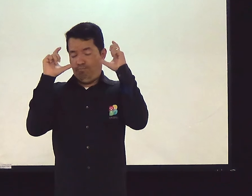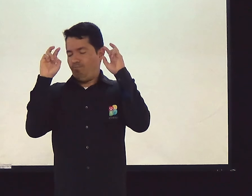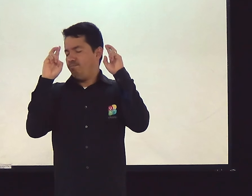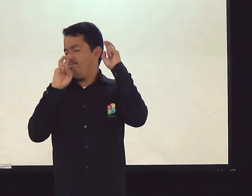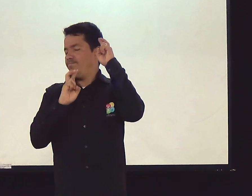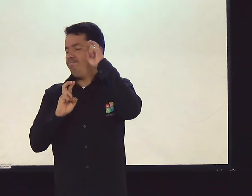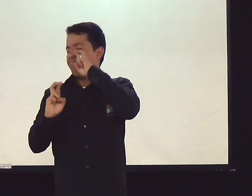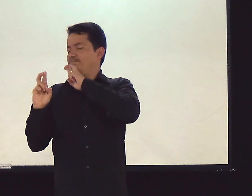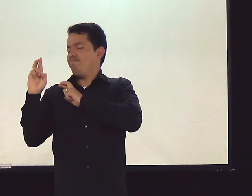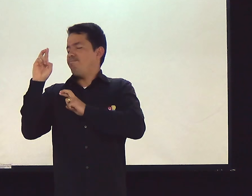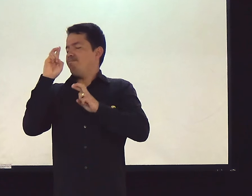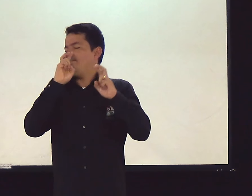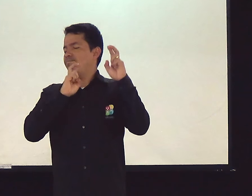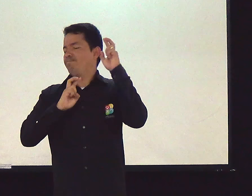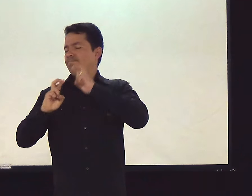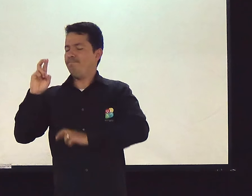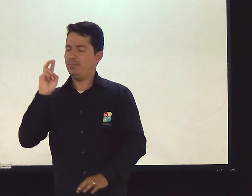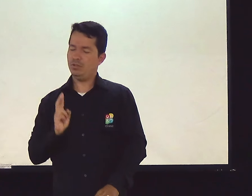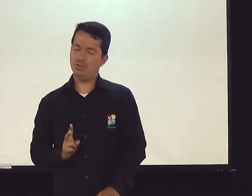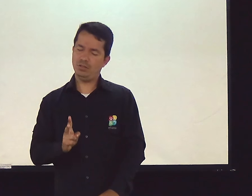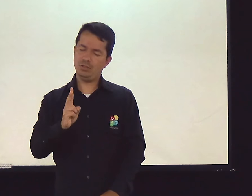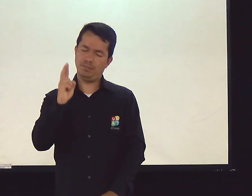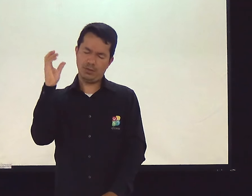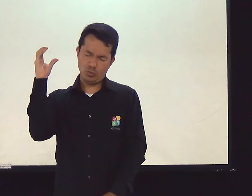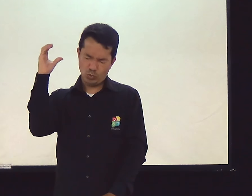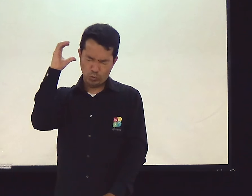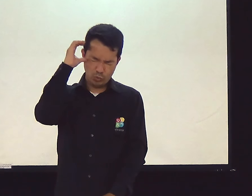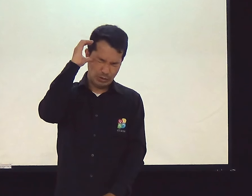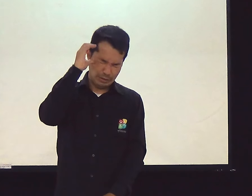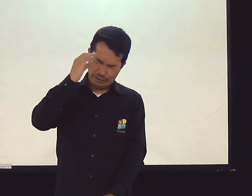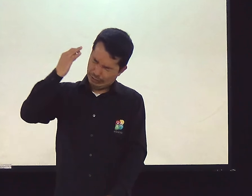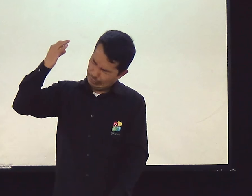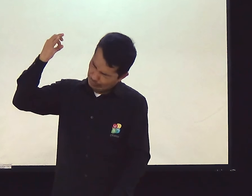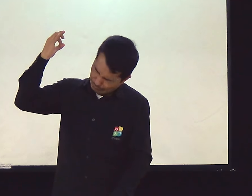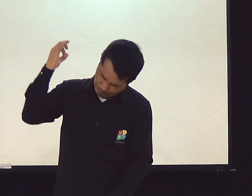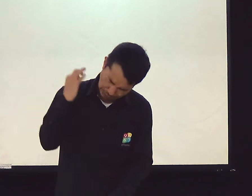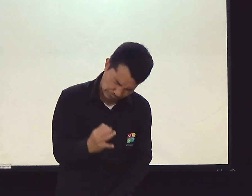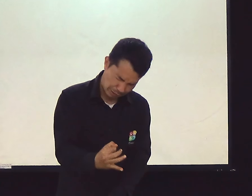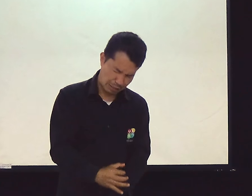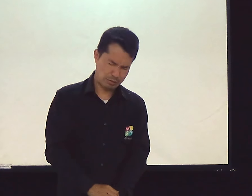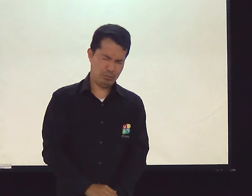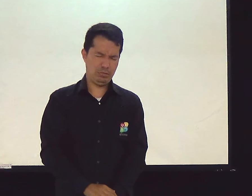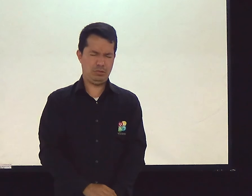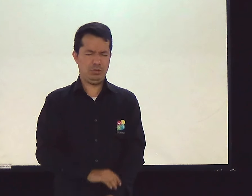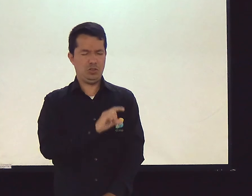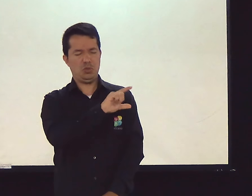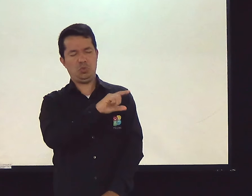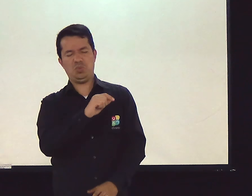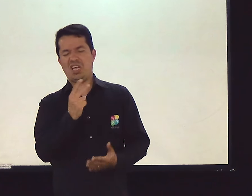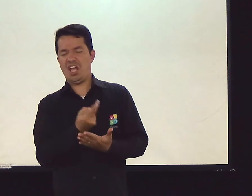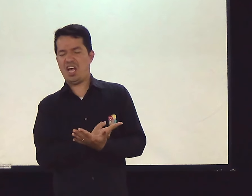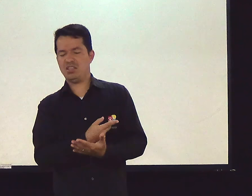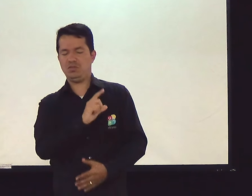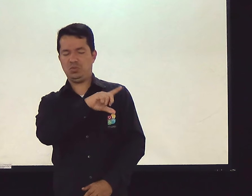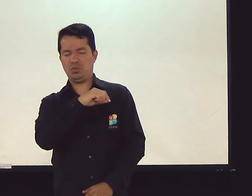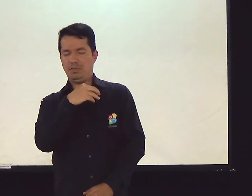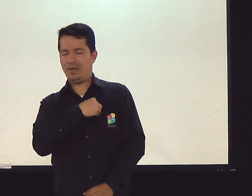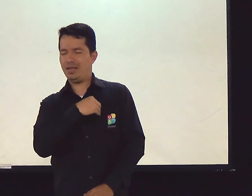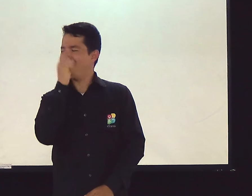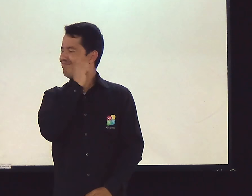nessas coisas e vigiar o tempo todo. Todo tempo também estarmos conscientes a fazermos o certo. E